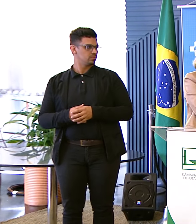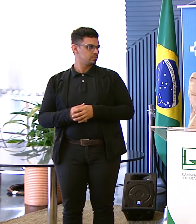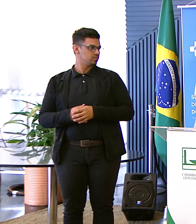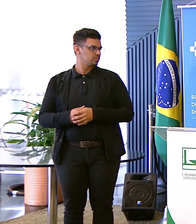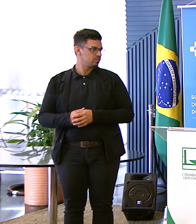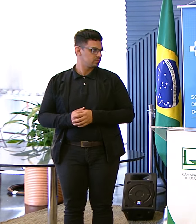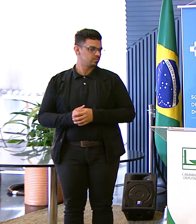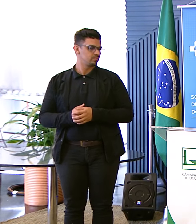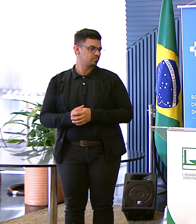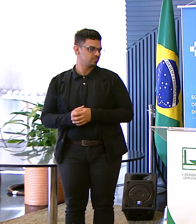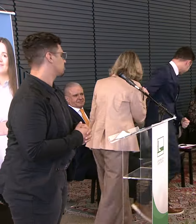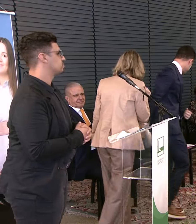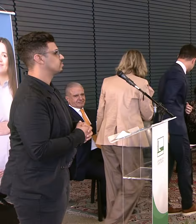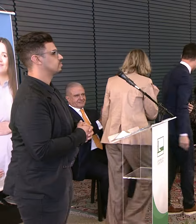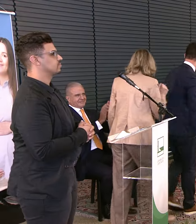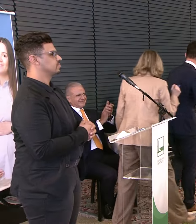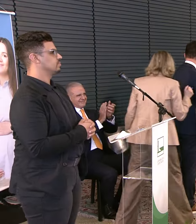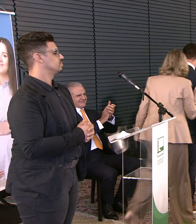é gigante